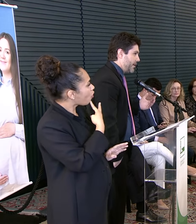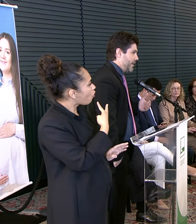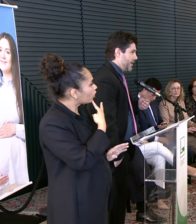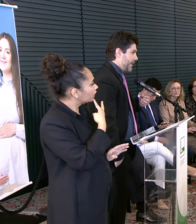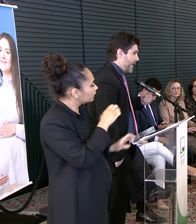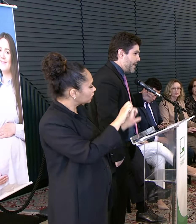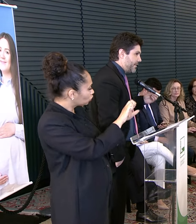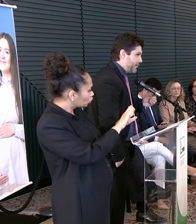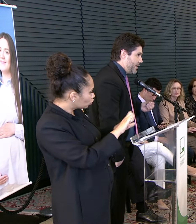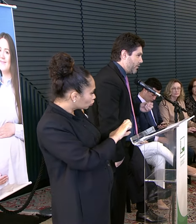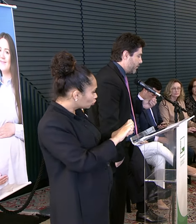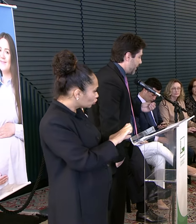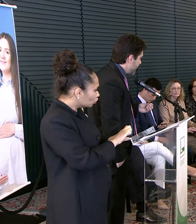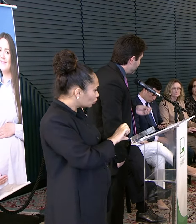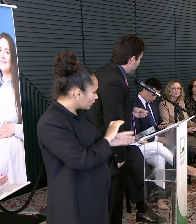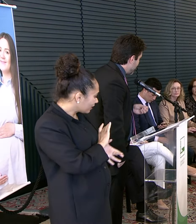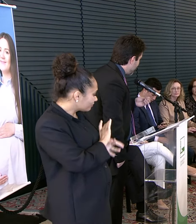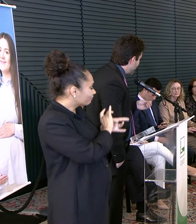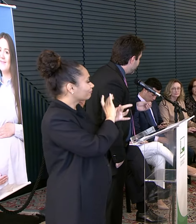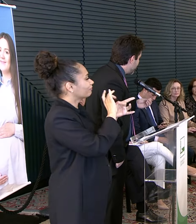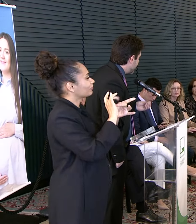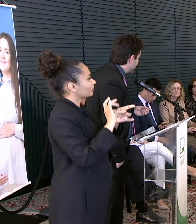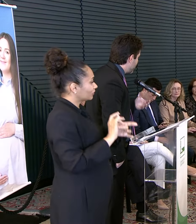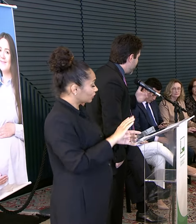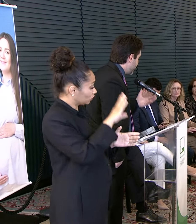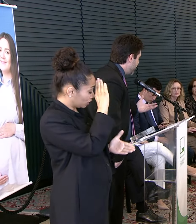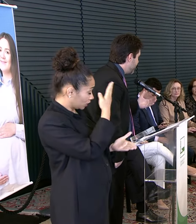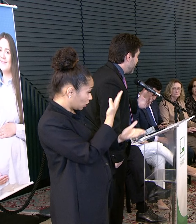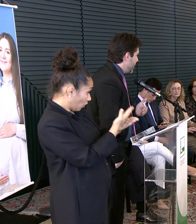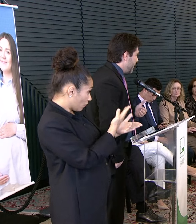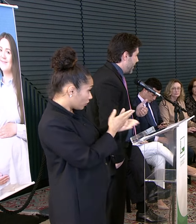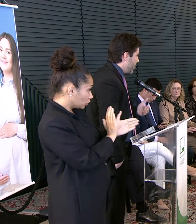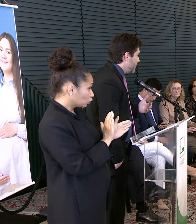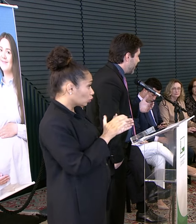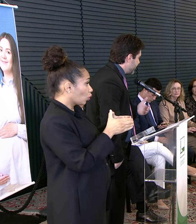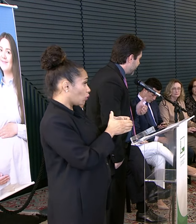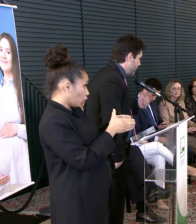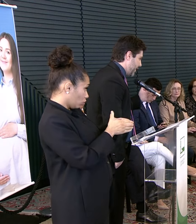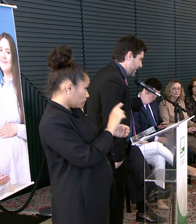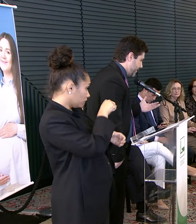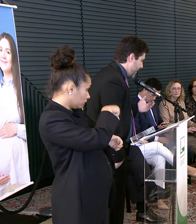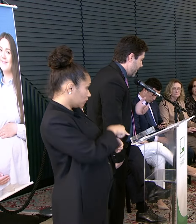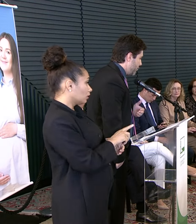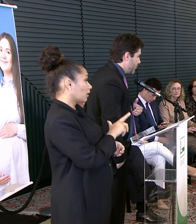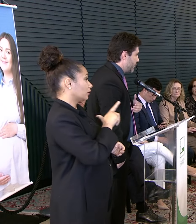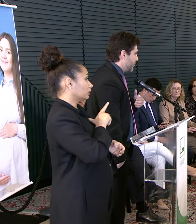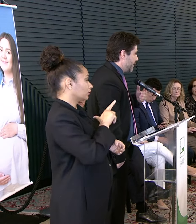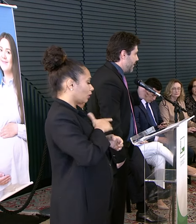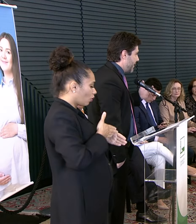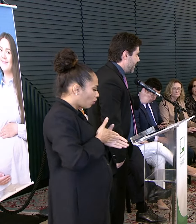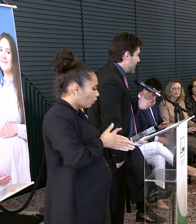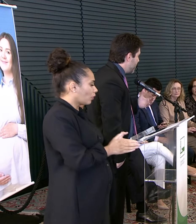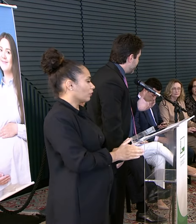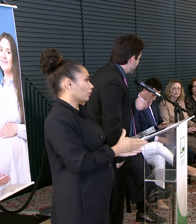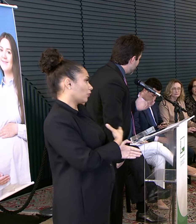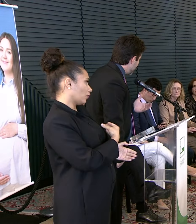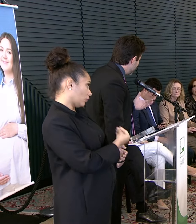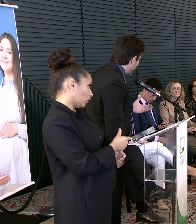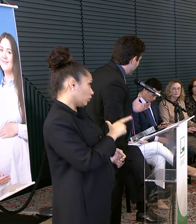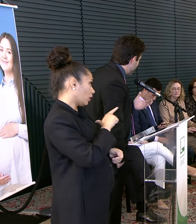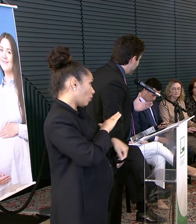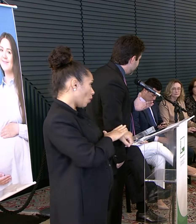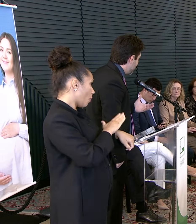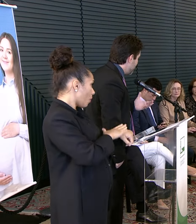estrutura Criar esse vínculo já E a confiança com a equipe Onde ela dará luz Vai ter aquele momento